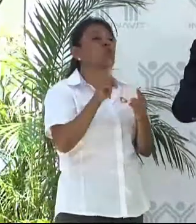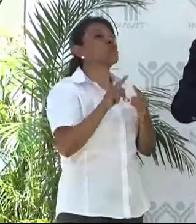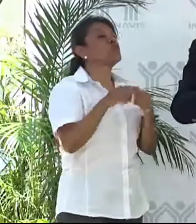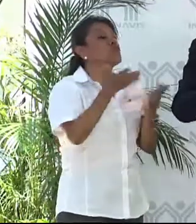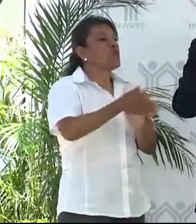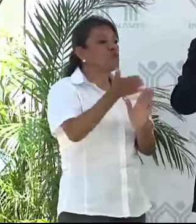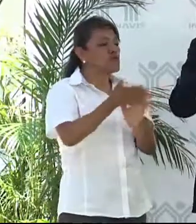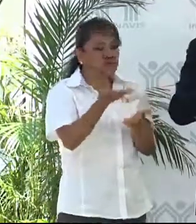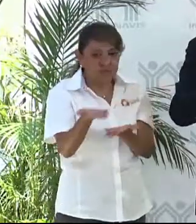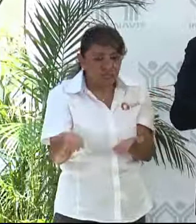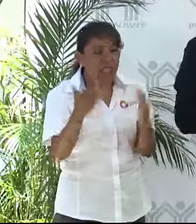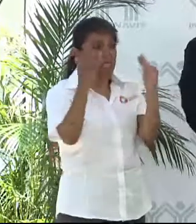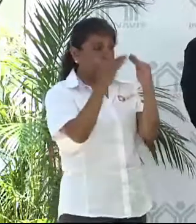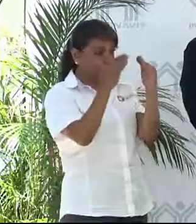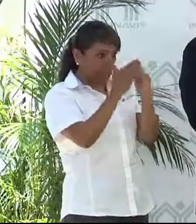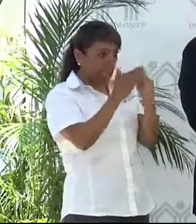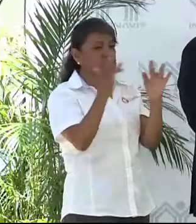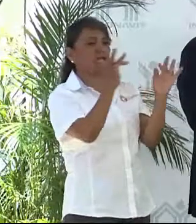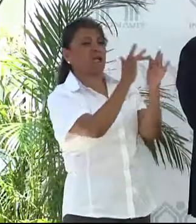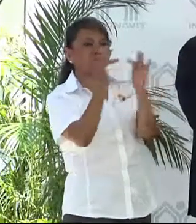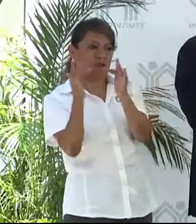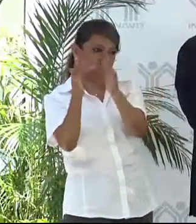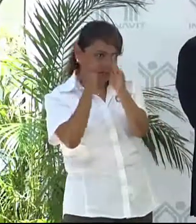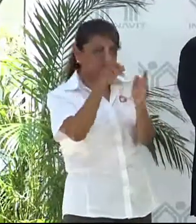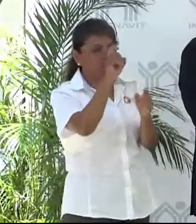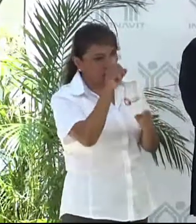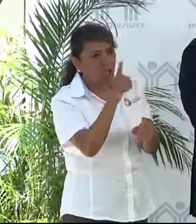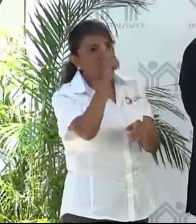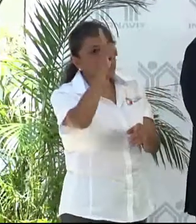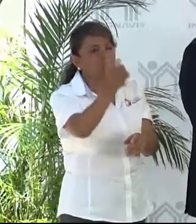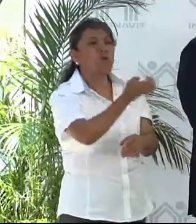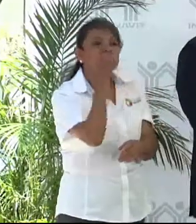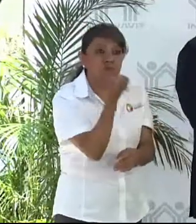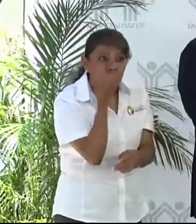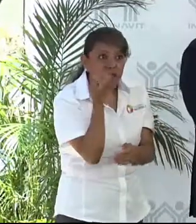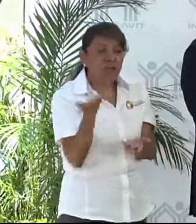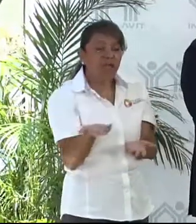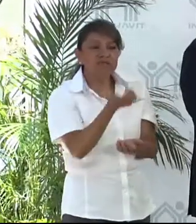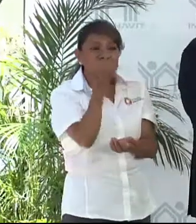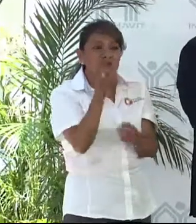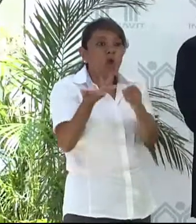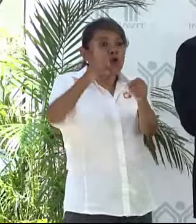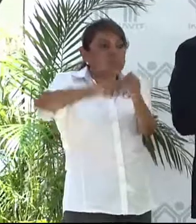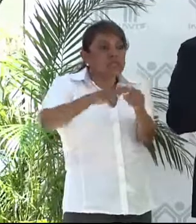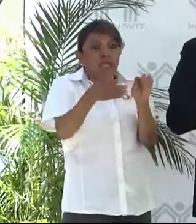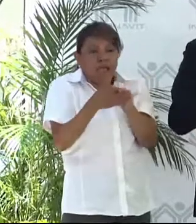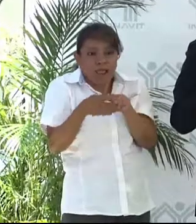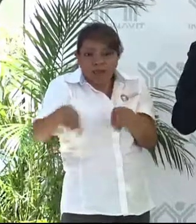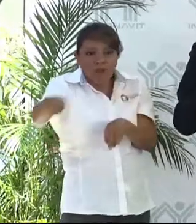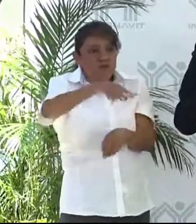construir vivienda con conectividad, con escuelas, con hospitales cercanos